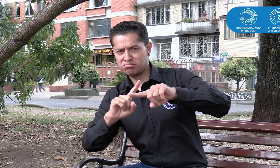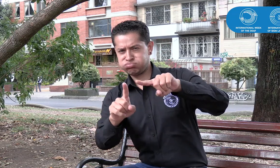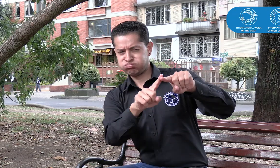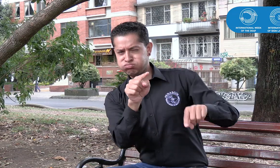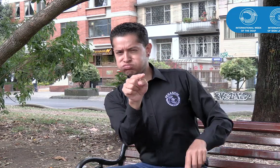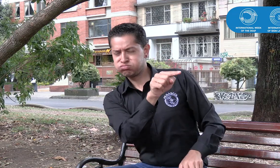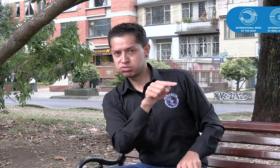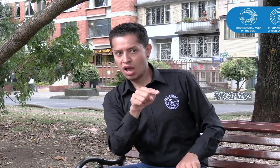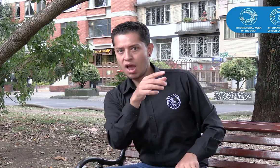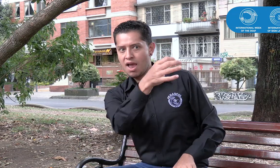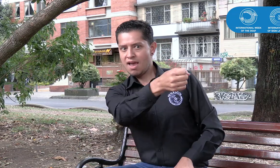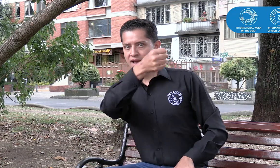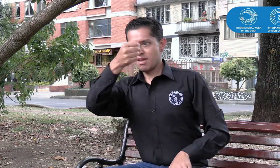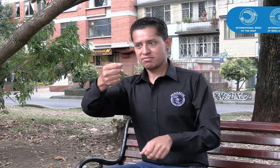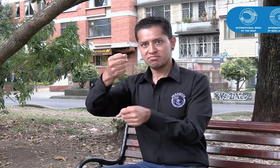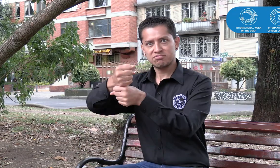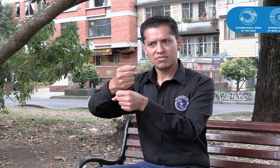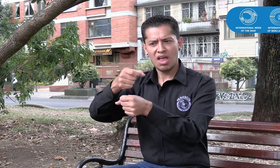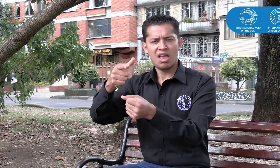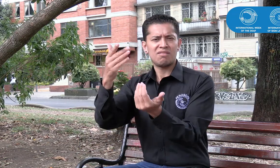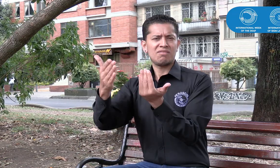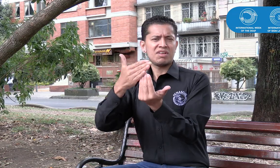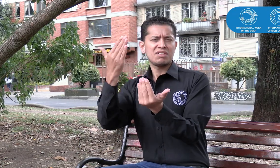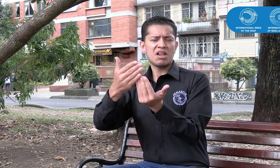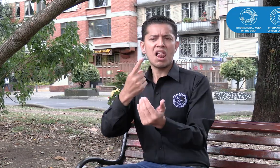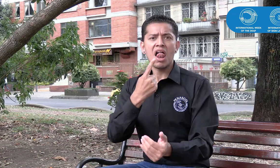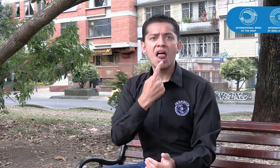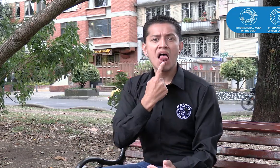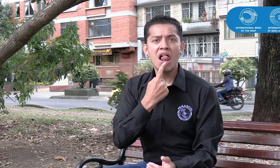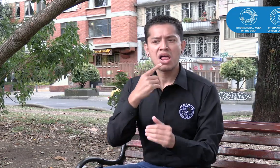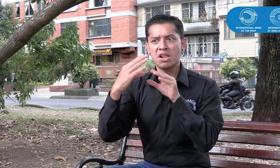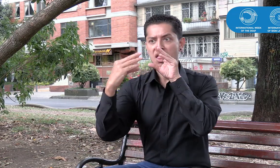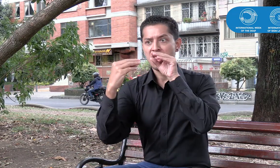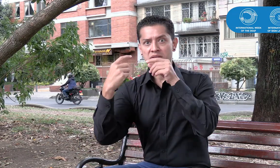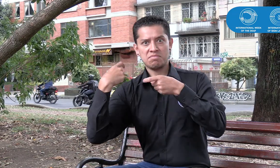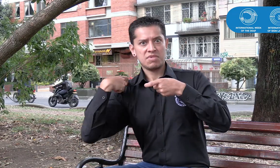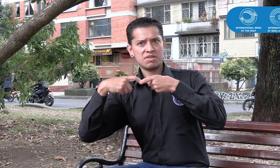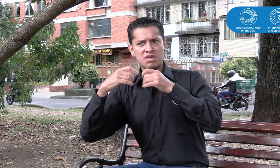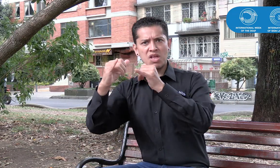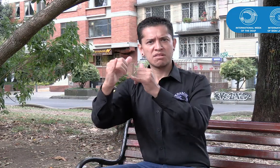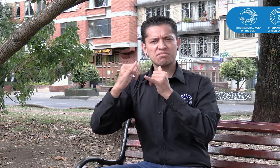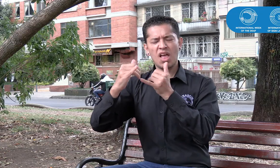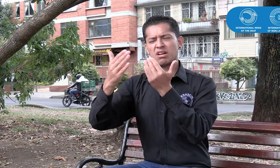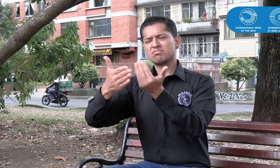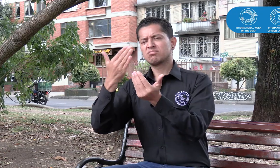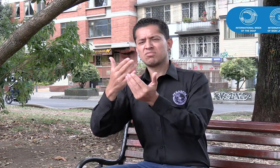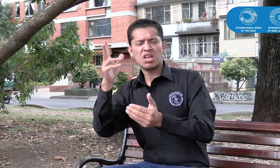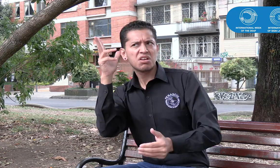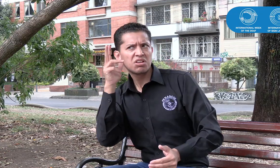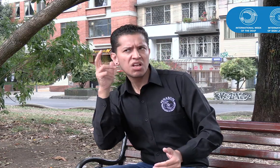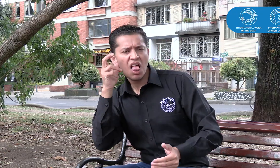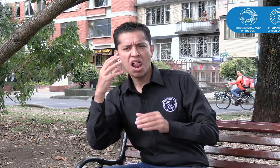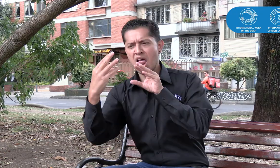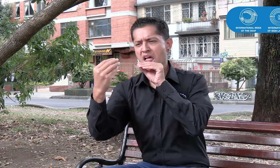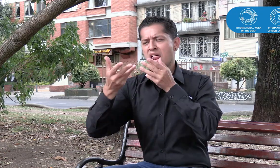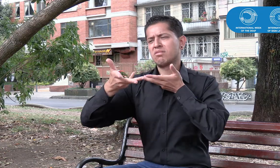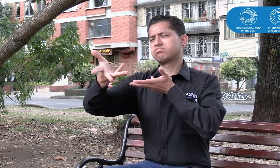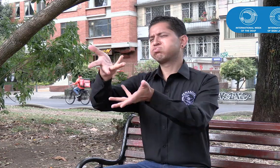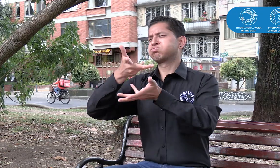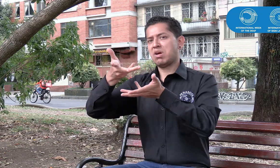se inclinan por una persona con discapacidad visual o un usuario de silla de ruedas. U otra discapacidad, que pueda comunicarse con el español hablado, pues